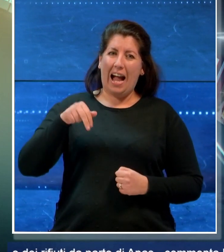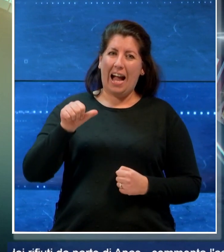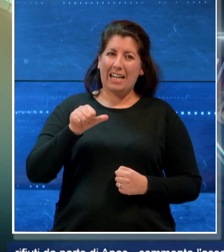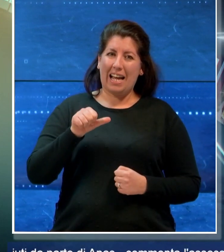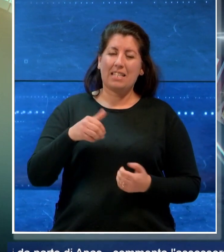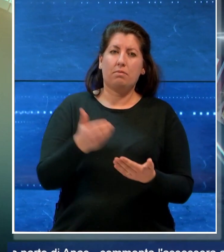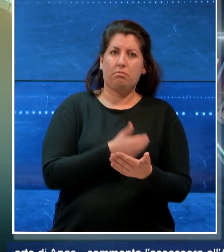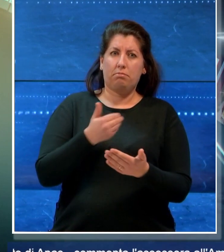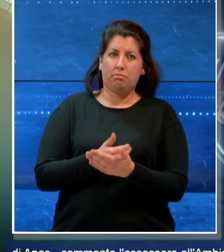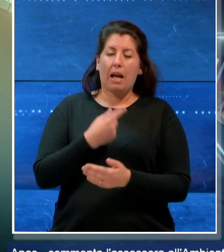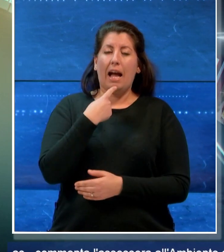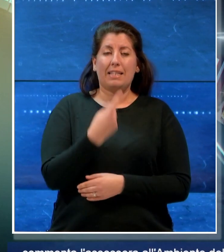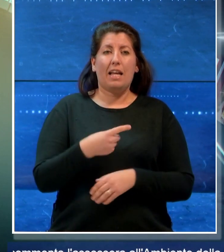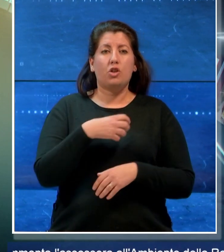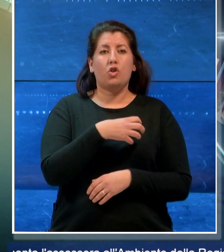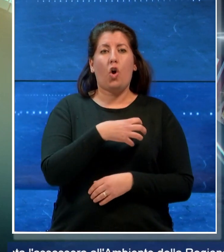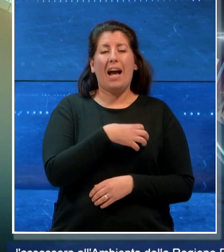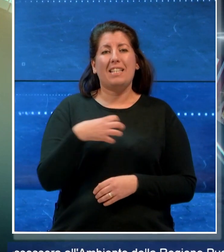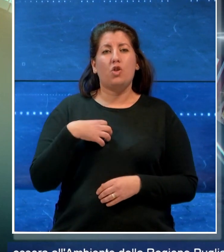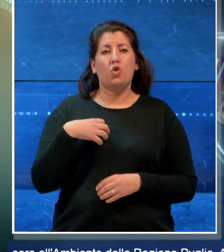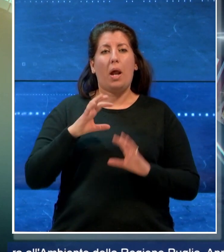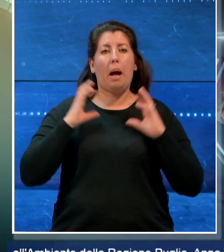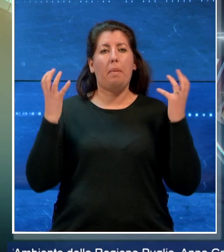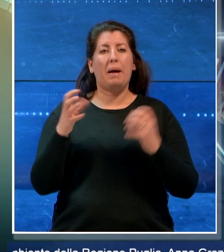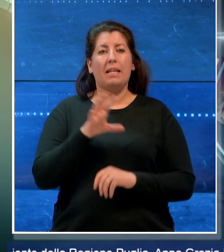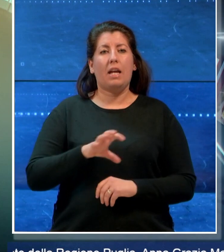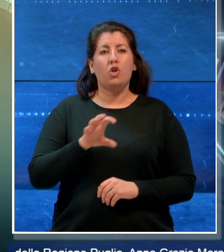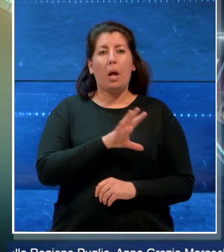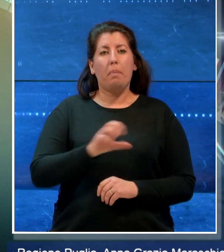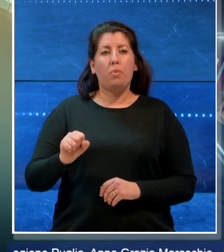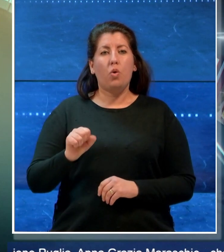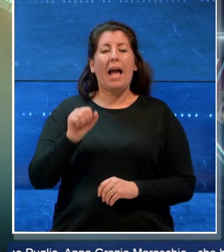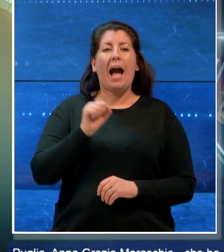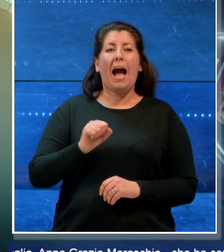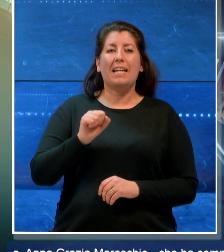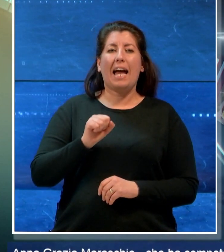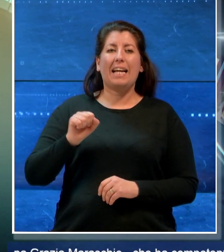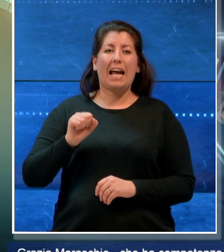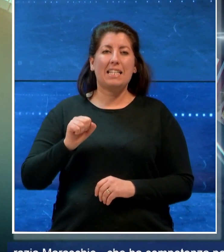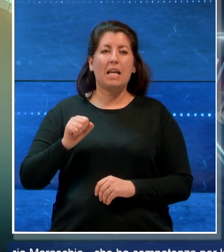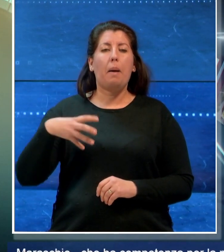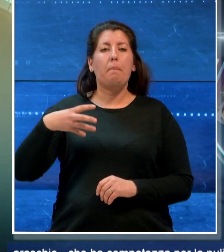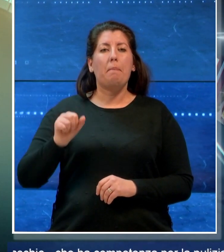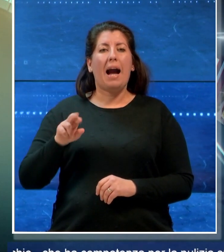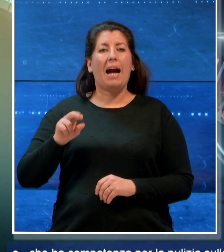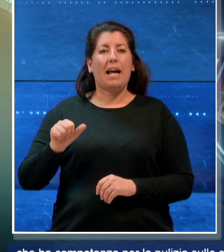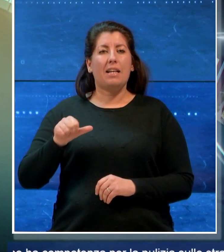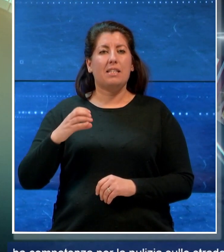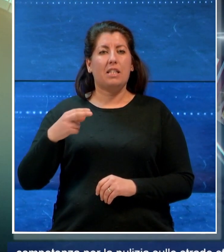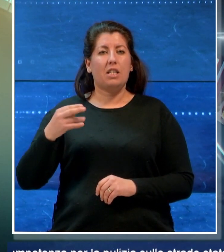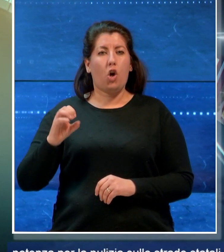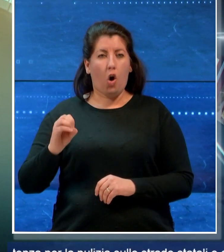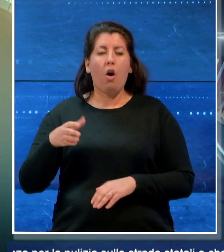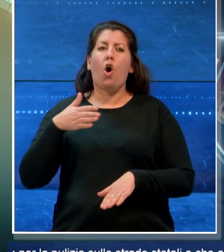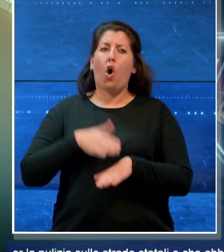commenta l'assessora all'ambiente della Regione Puglia Anna Grazia Maraschio, che ha